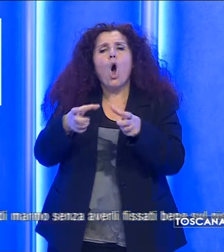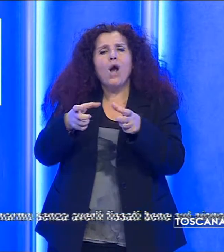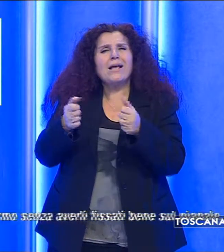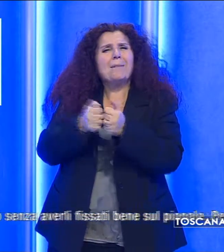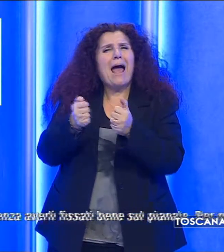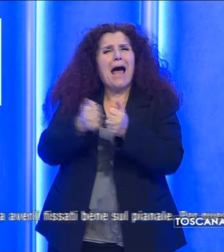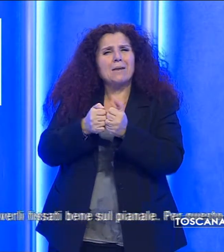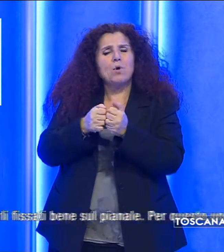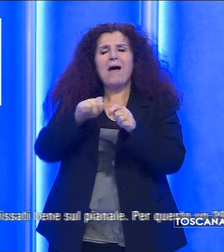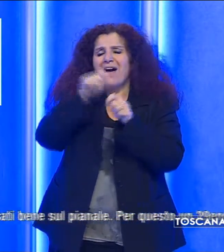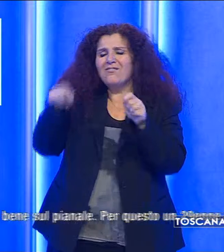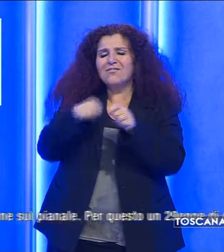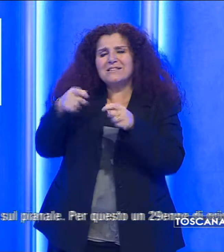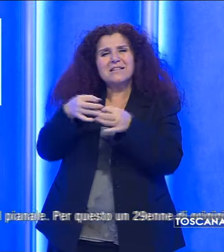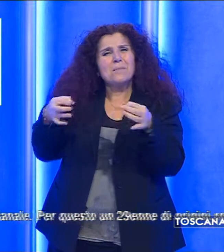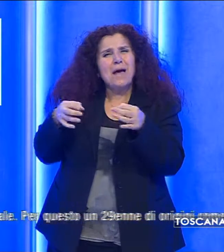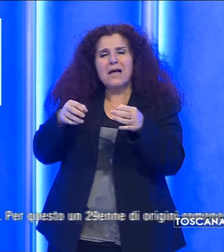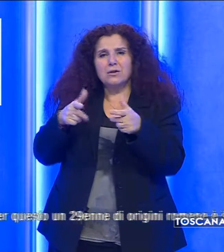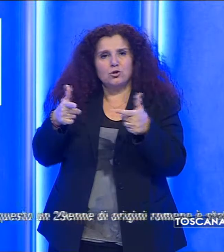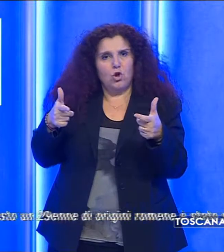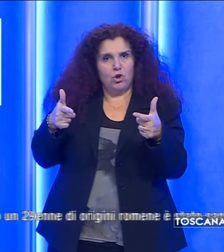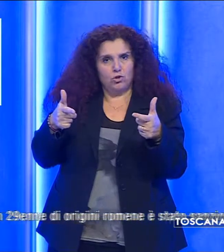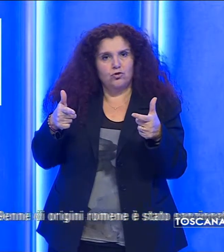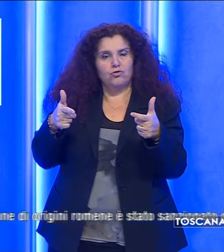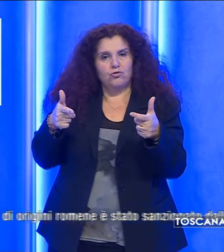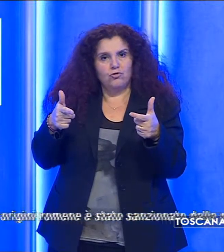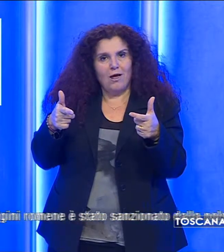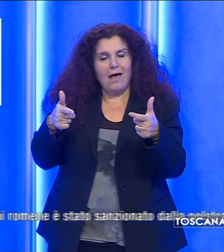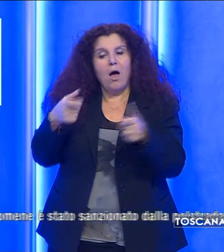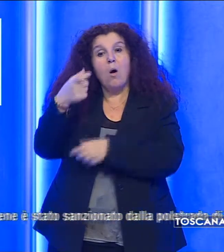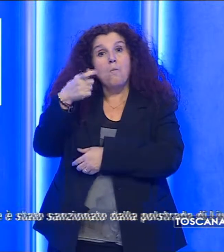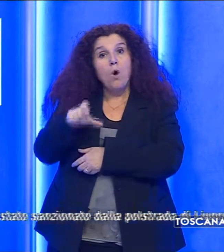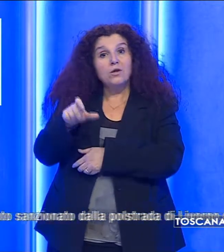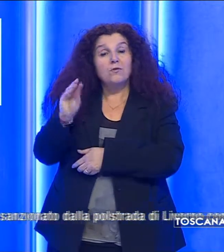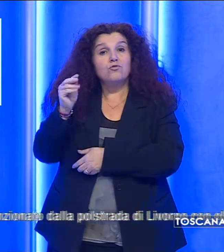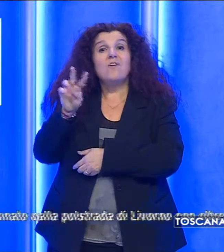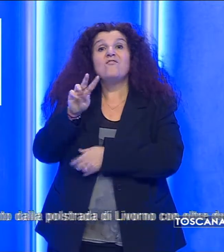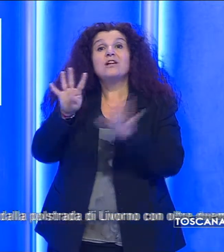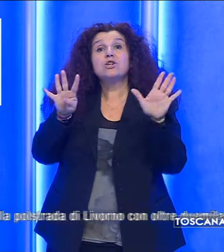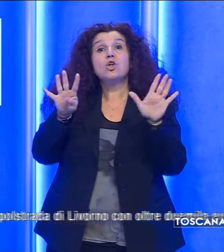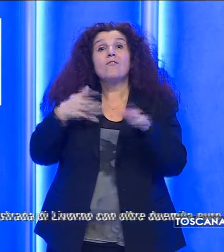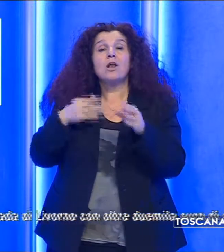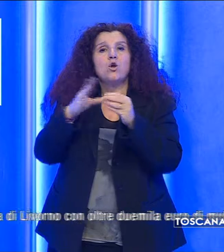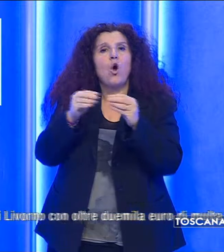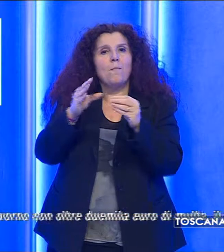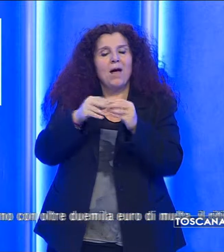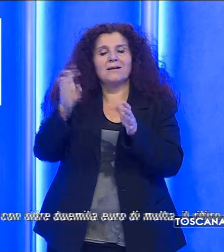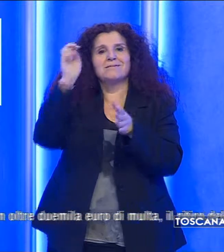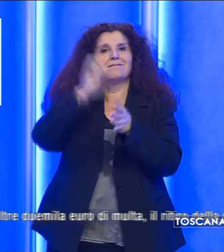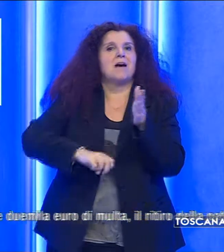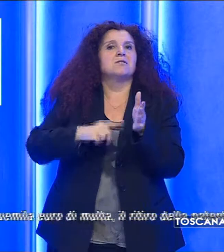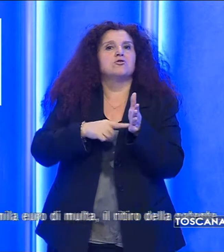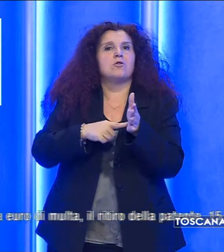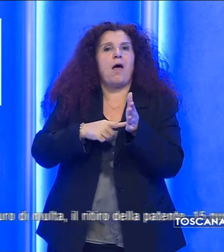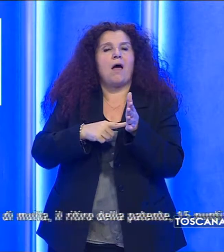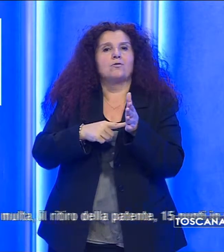averli fissati bene sul pianale. Per questo un 29enne di origini romene è stato sanzionato dalla